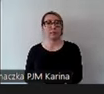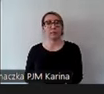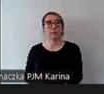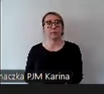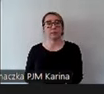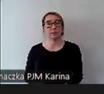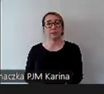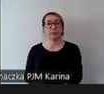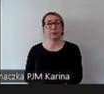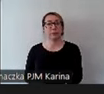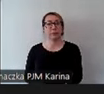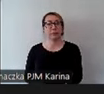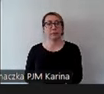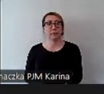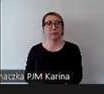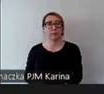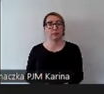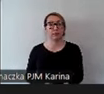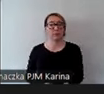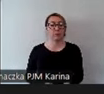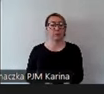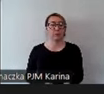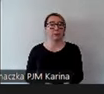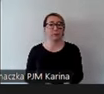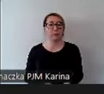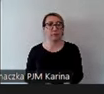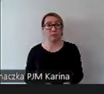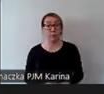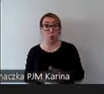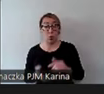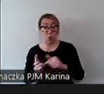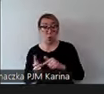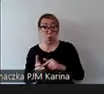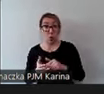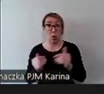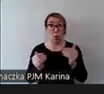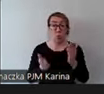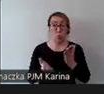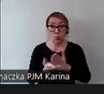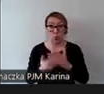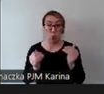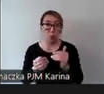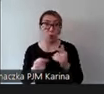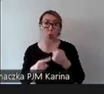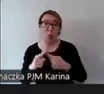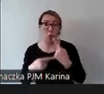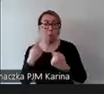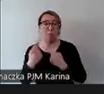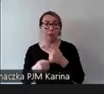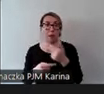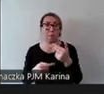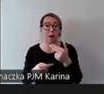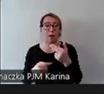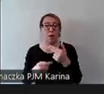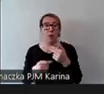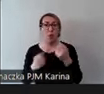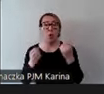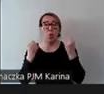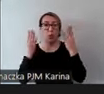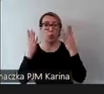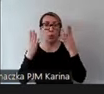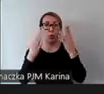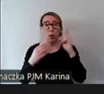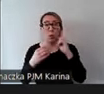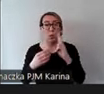Tak, i tutaj już, tak, to jest ten moment, żebyśmy weszli trochę w kulturę głuchych. Tutaj coś malwina.